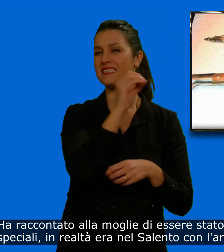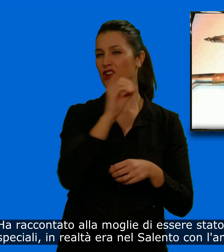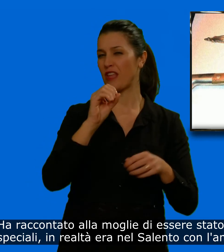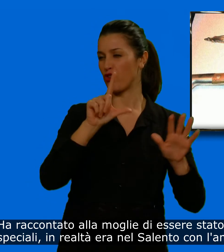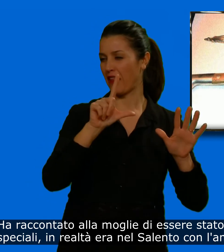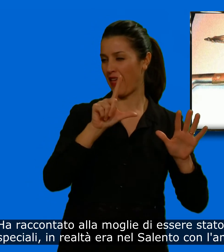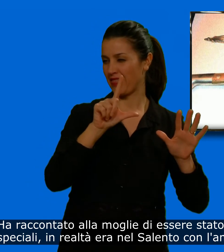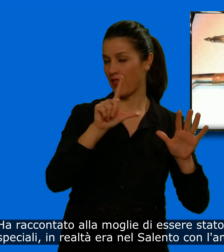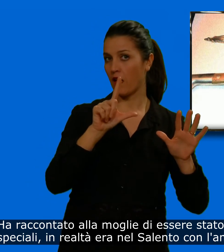Salento con l'amante.